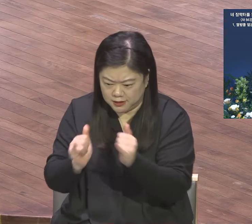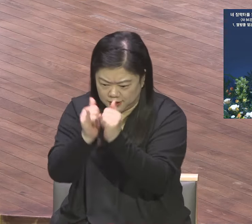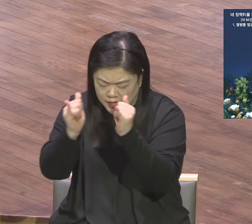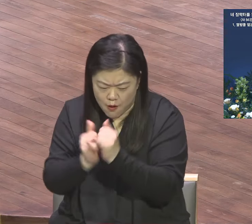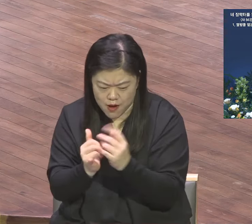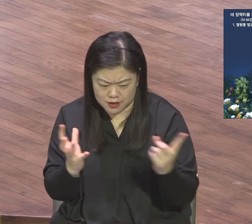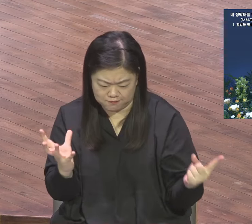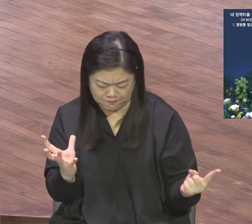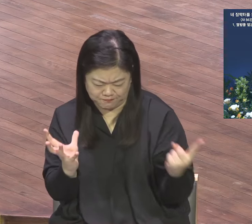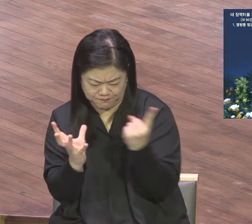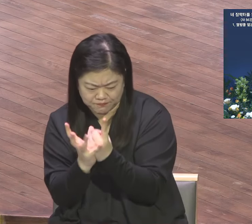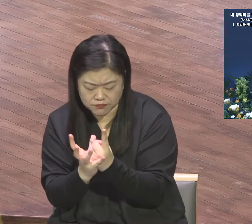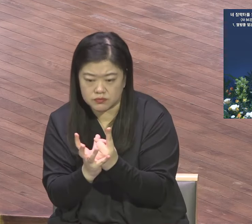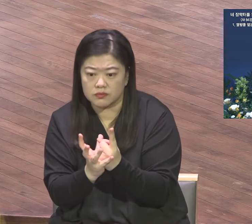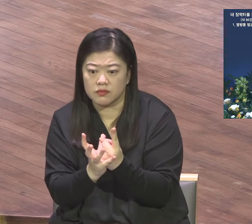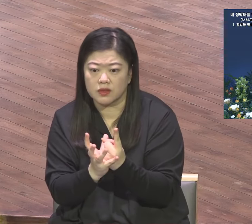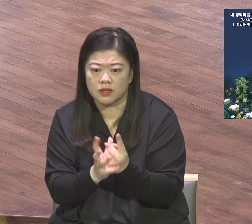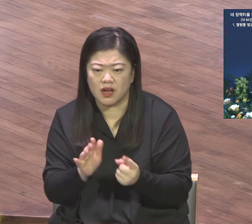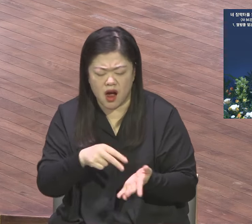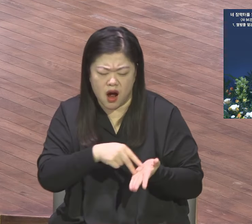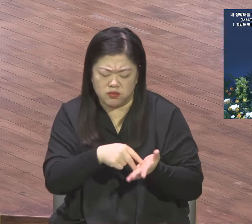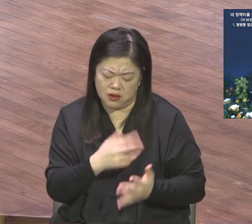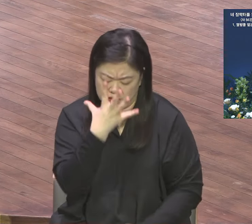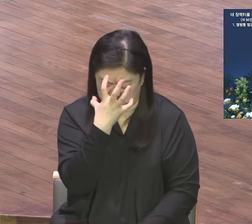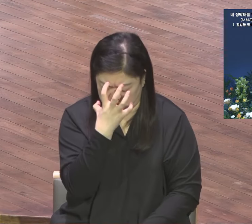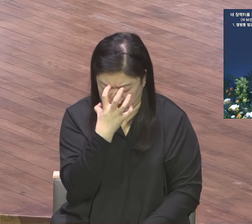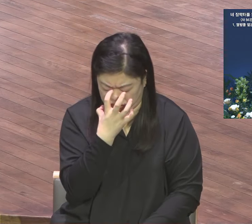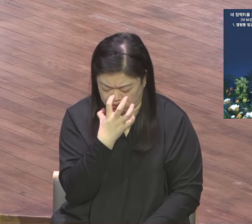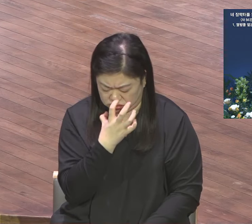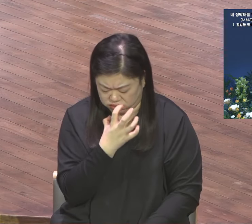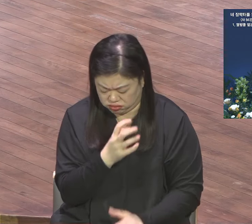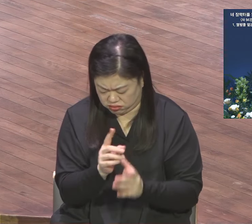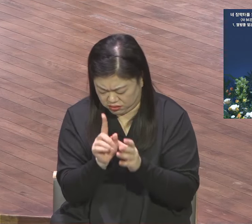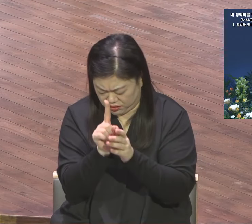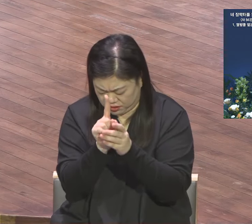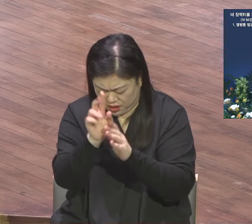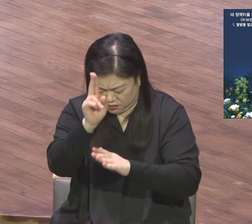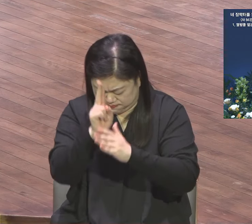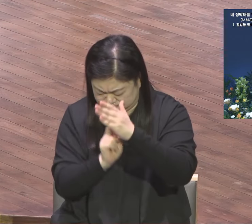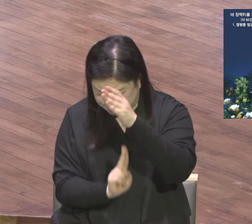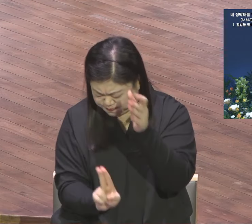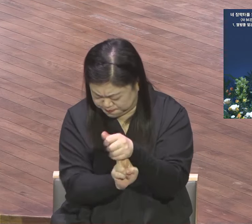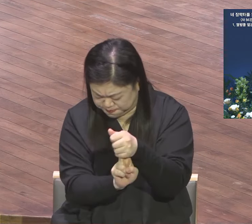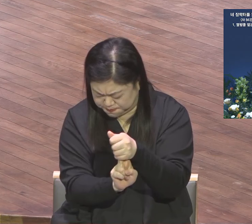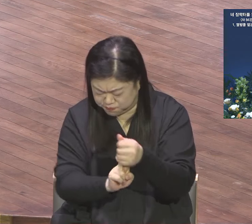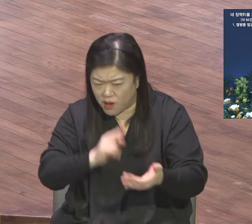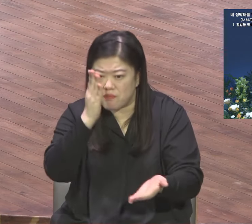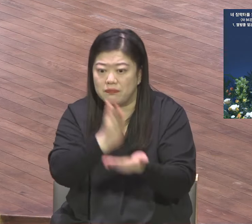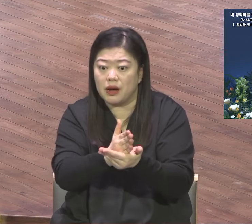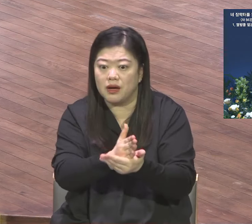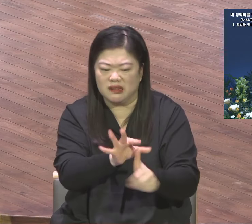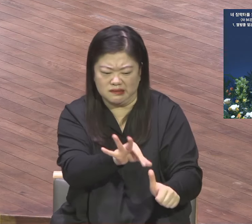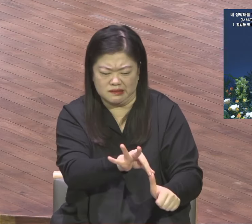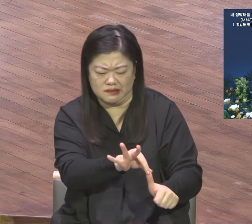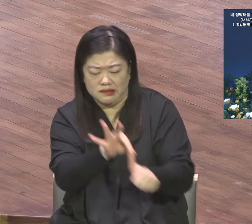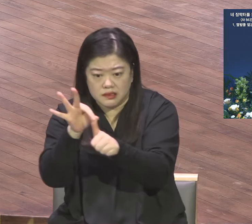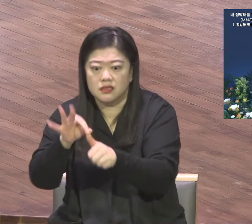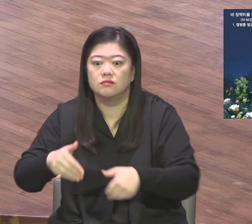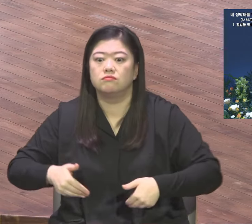정신적 위험에서 끊어내자 이 운동이에요 복음 모르는 단체에서도